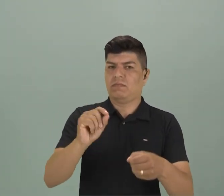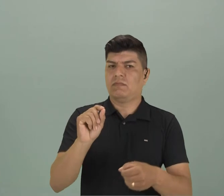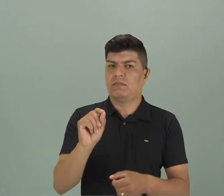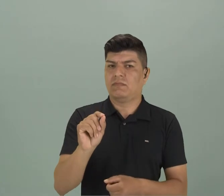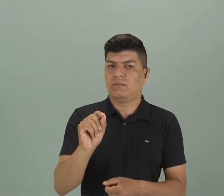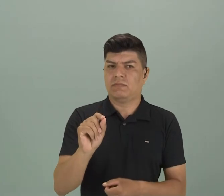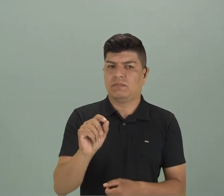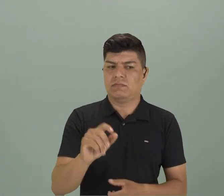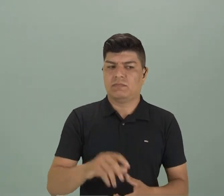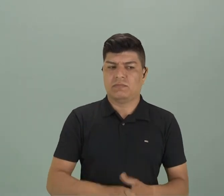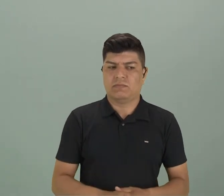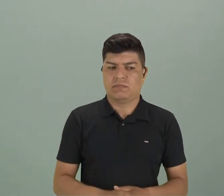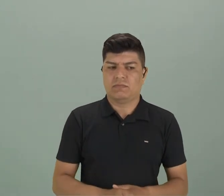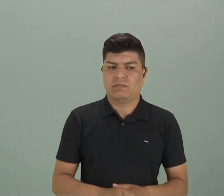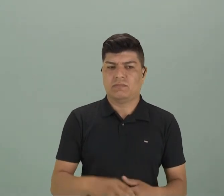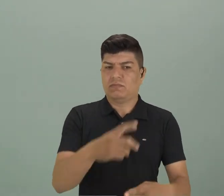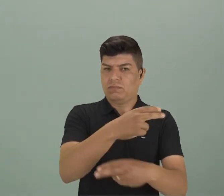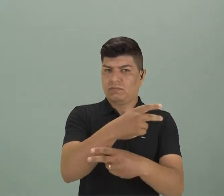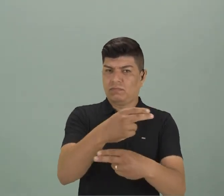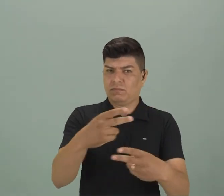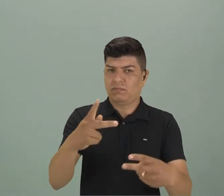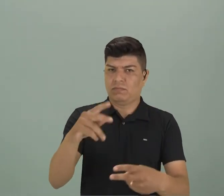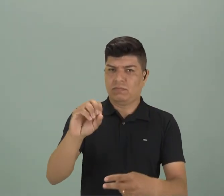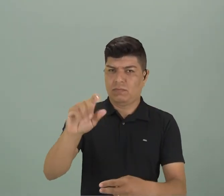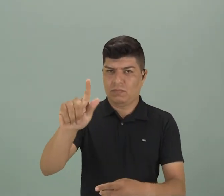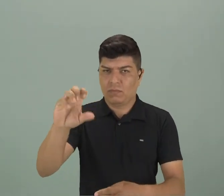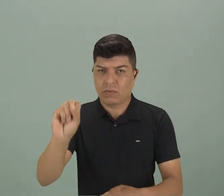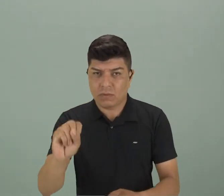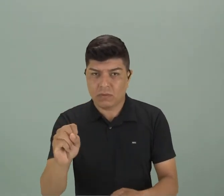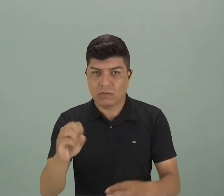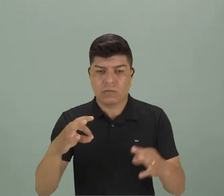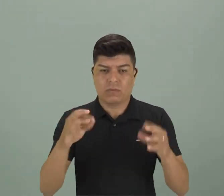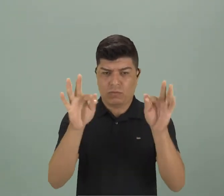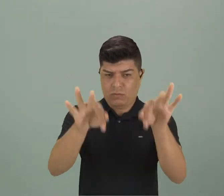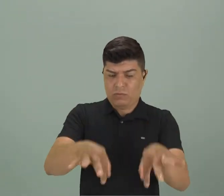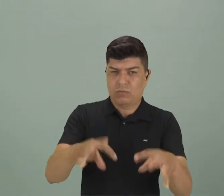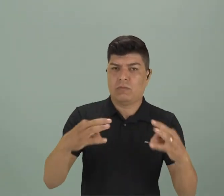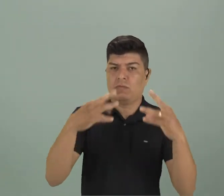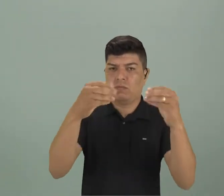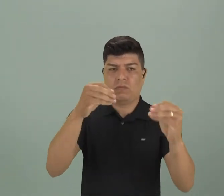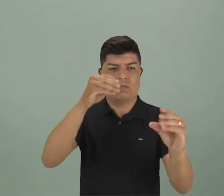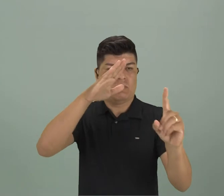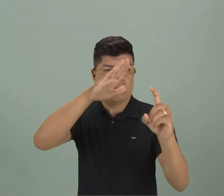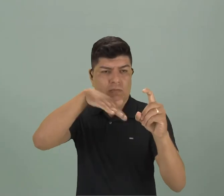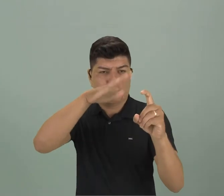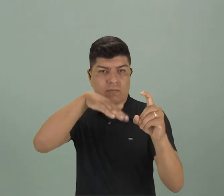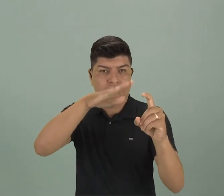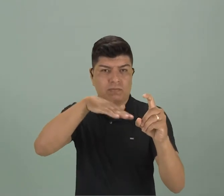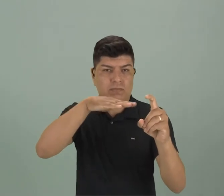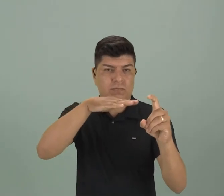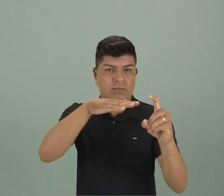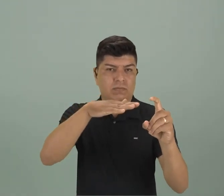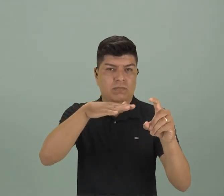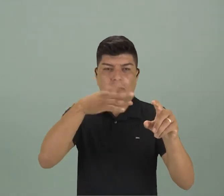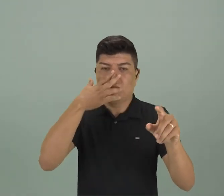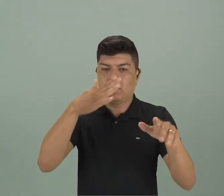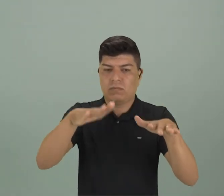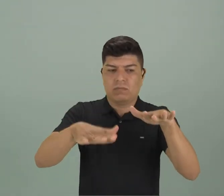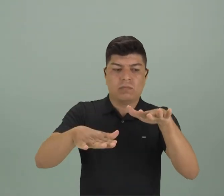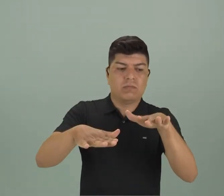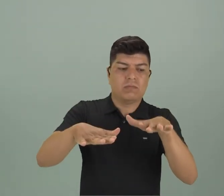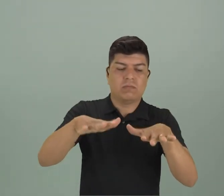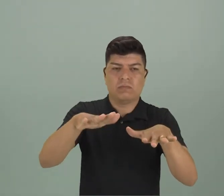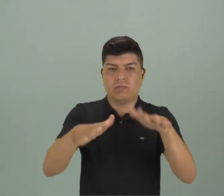desses polos, ¿no? No final de todo mito, proporciona aí o equilíbrio